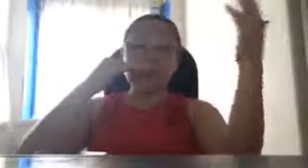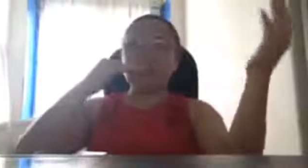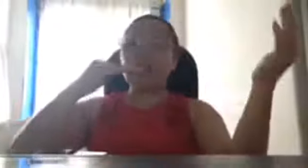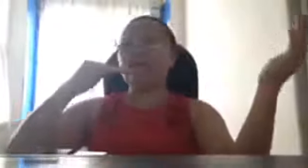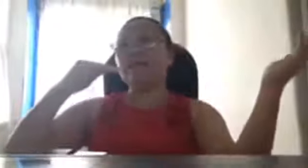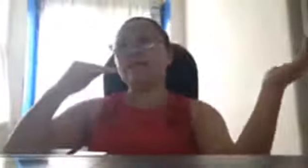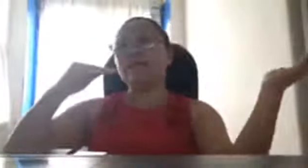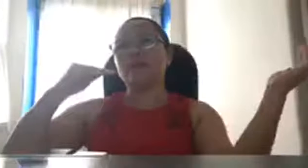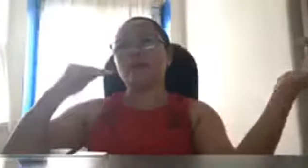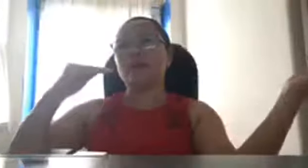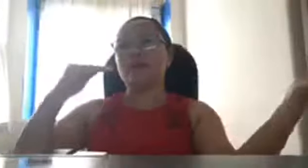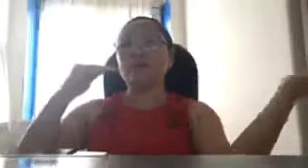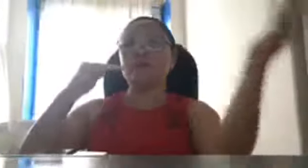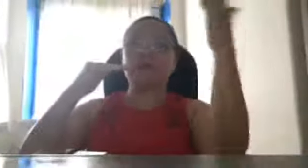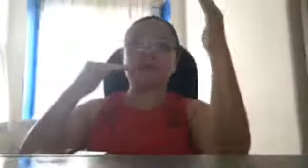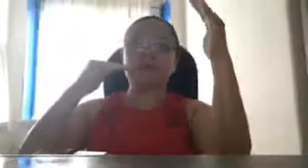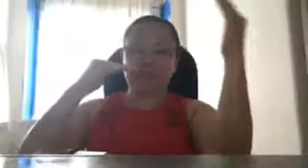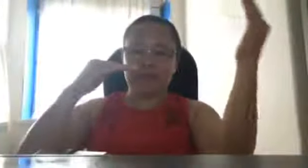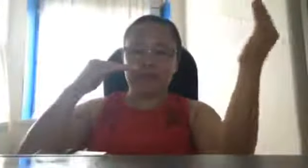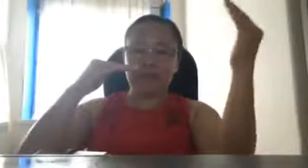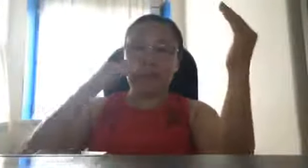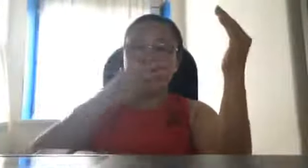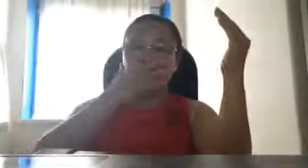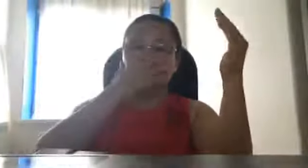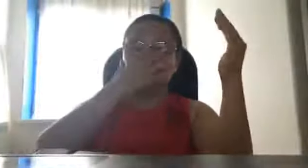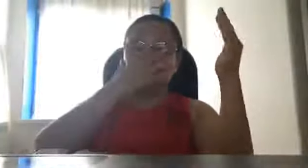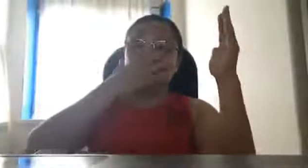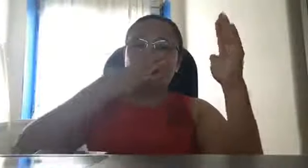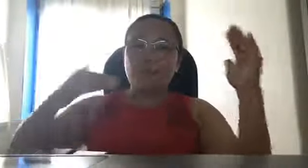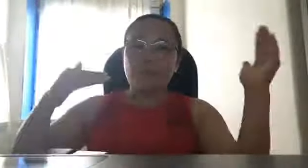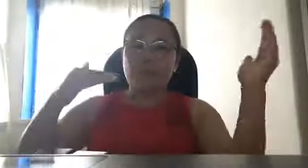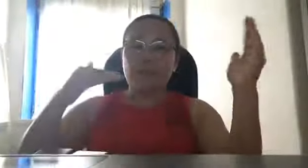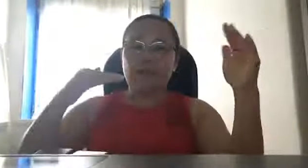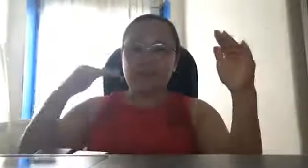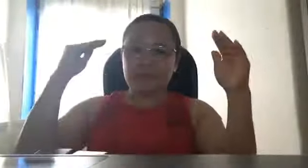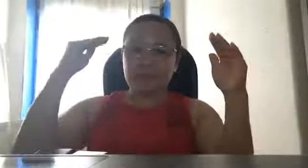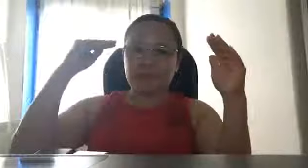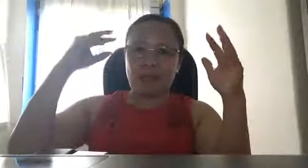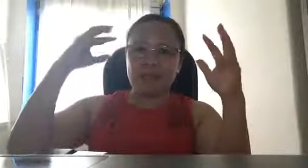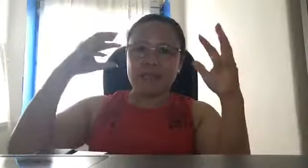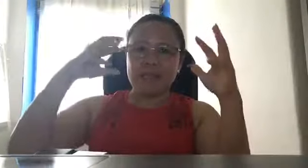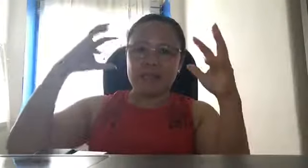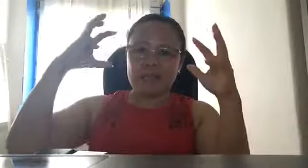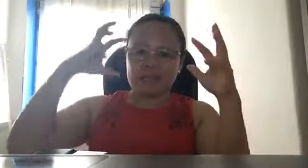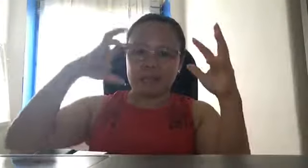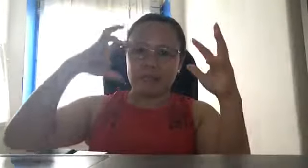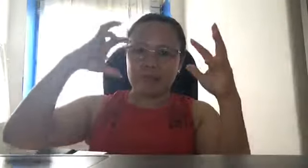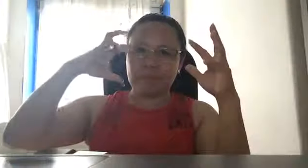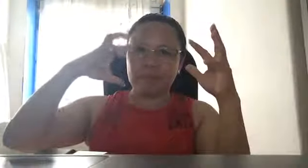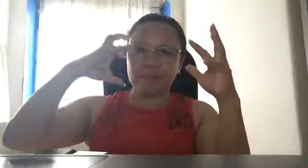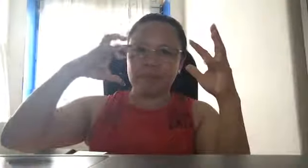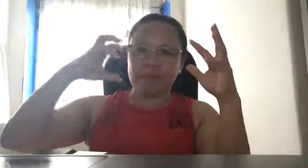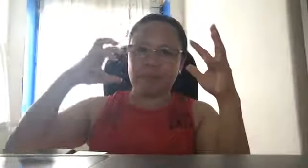yan, or, normal na plane man yan, kumbaga, ang military, dapat, mayroon yan,